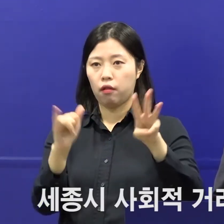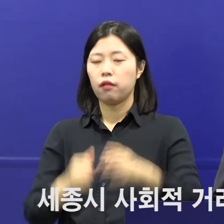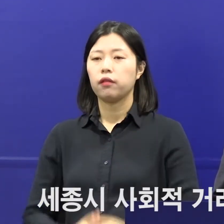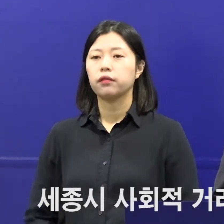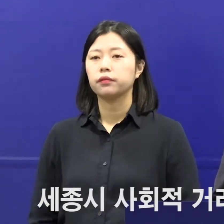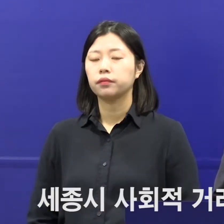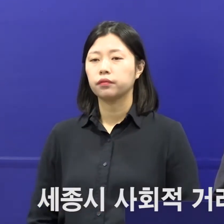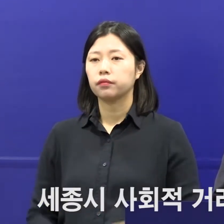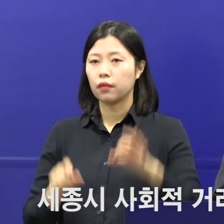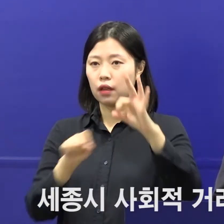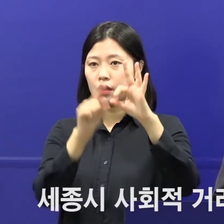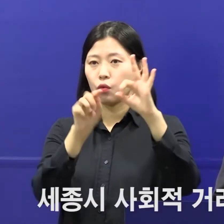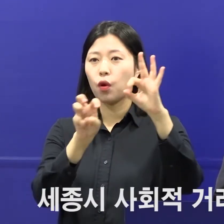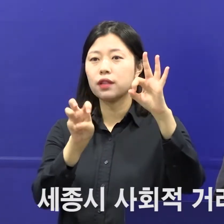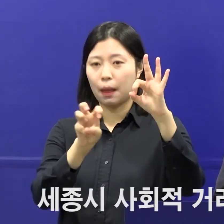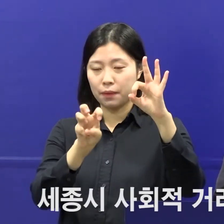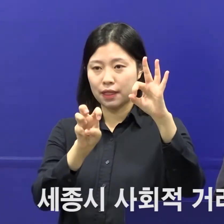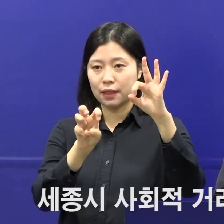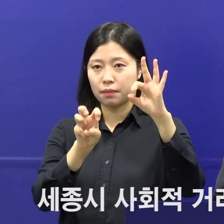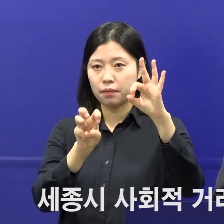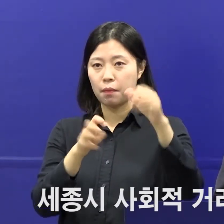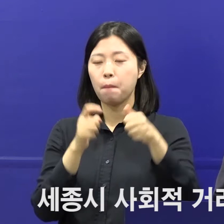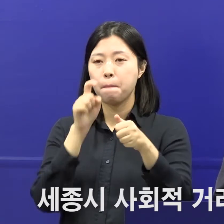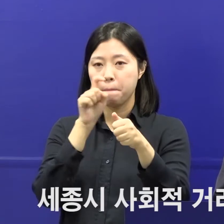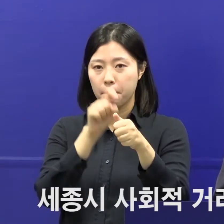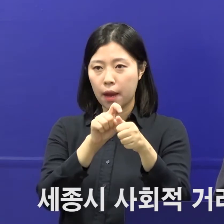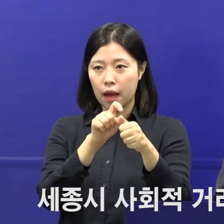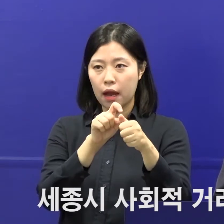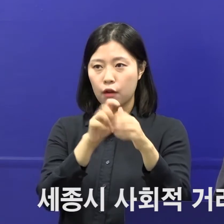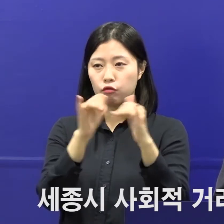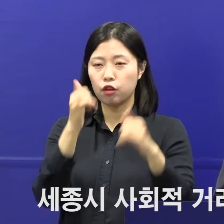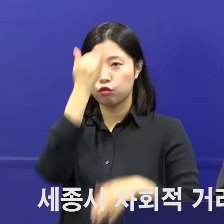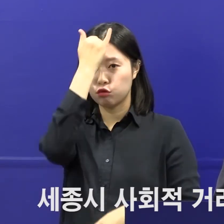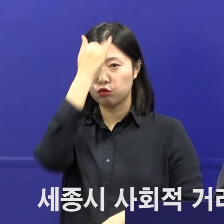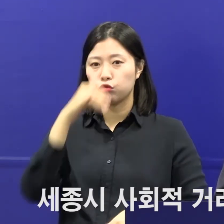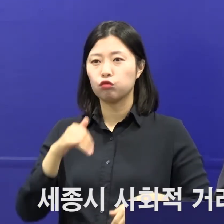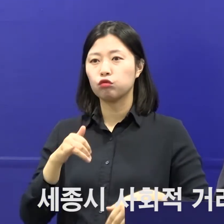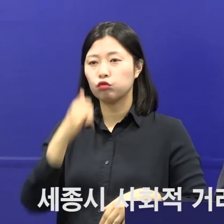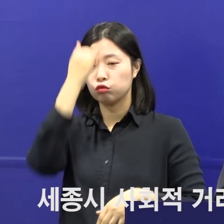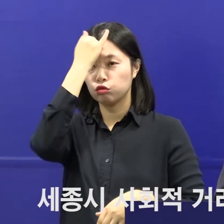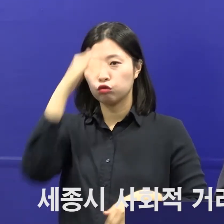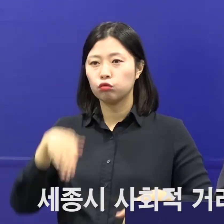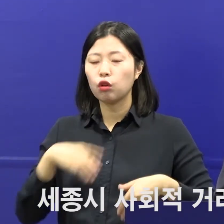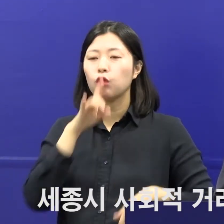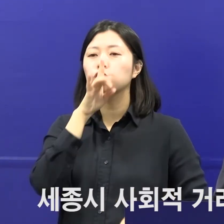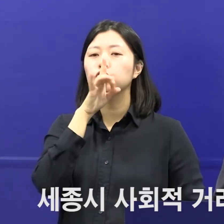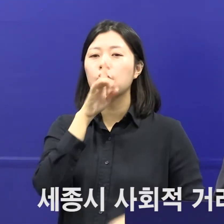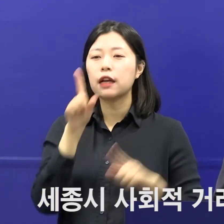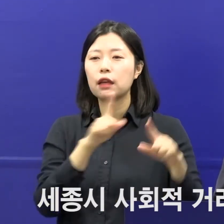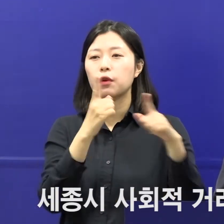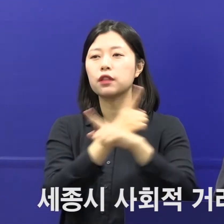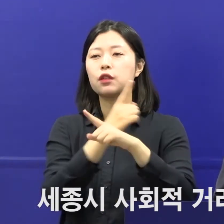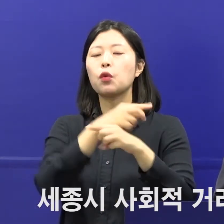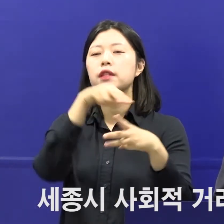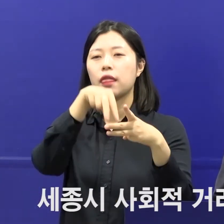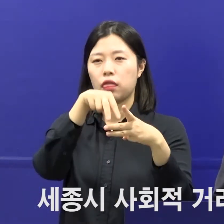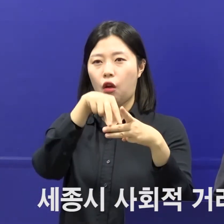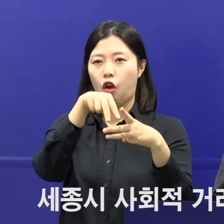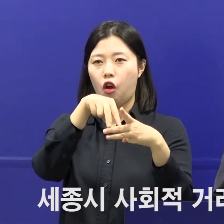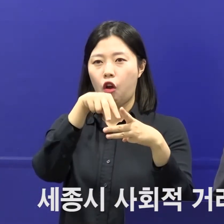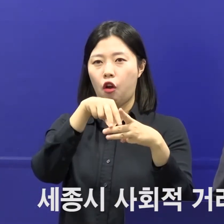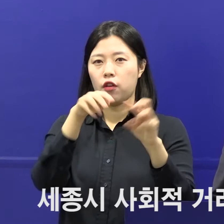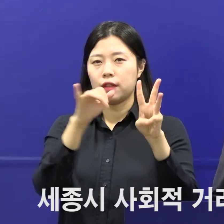10월 30일 양성 판정을 받고 충청 중앙생활치료센터에서 치료 중인 분입니다.